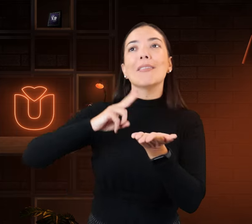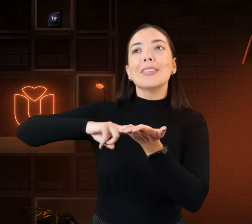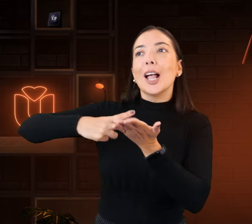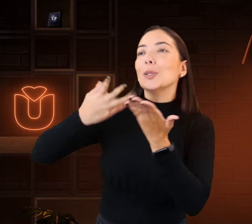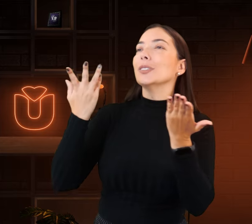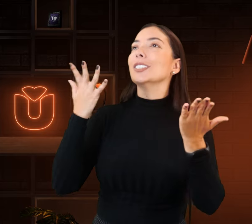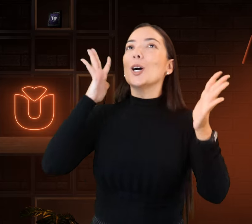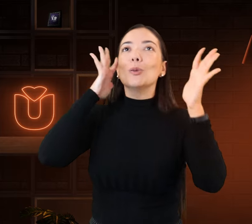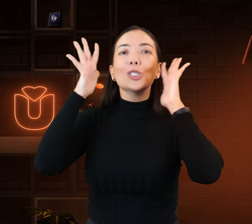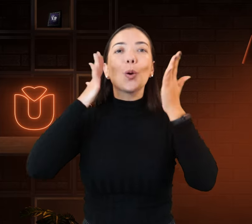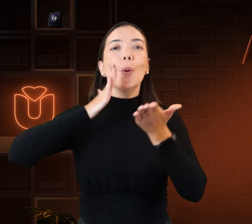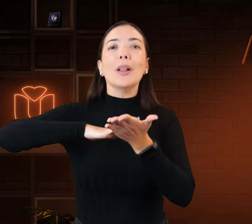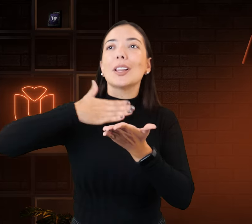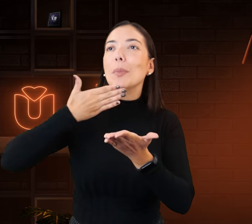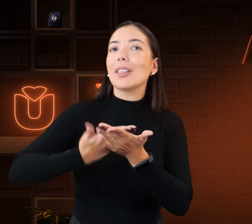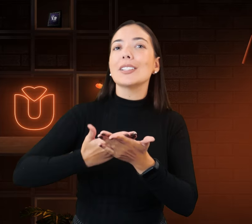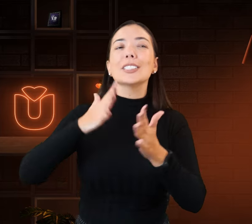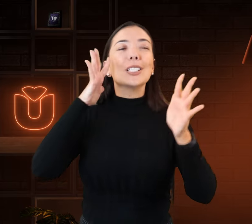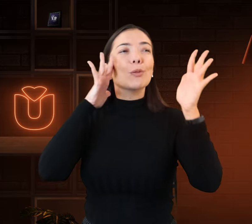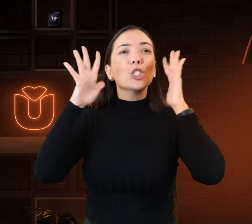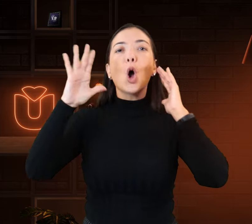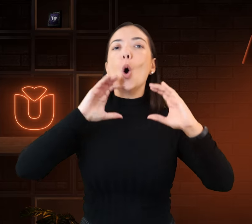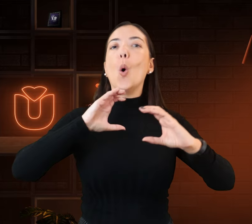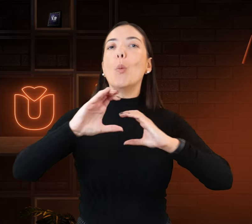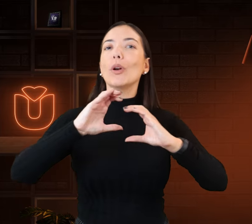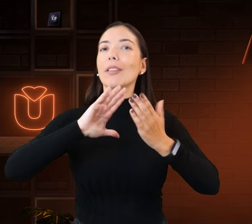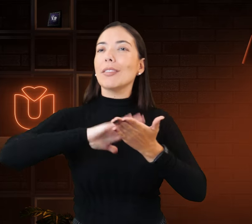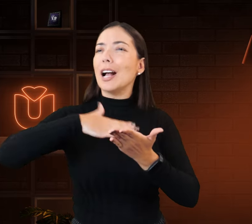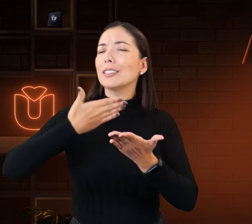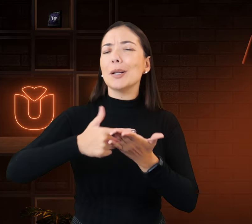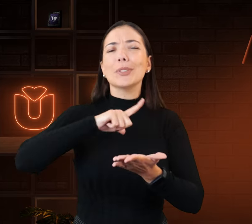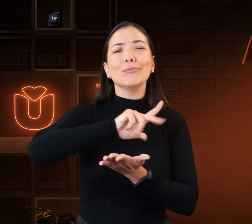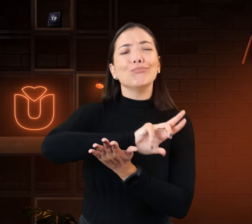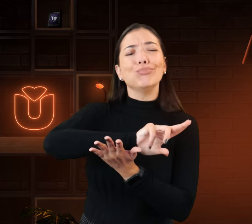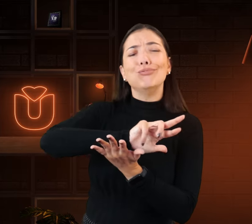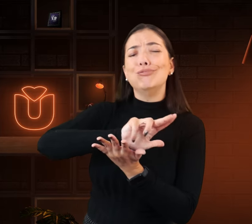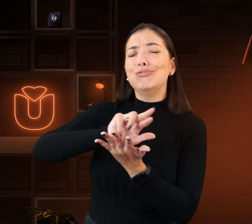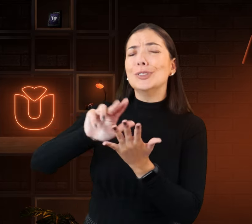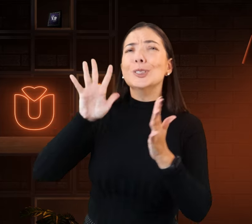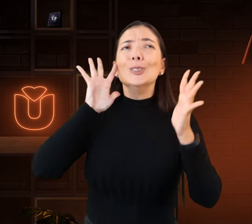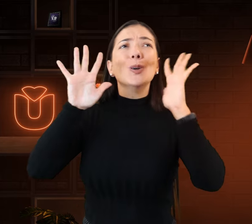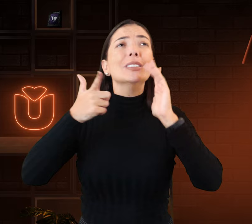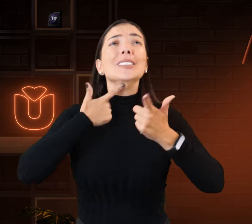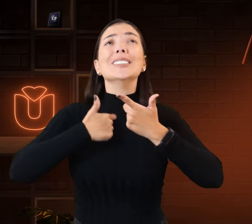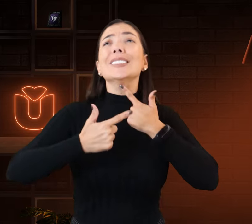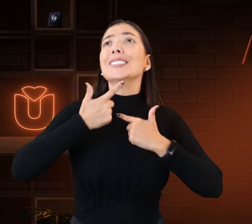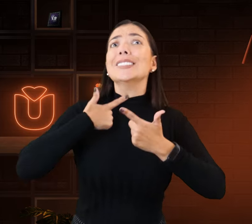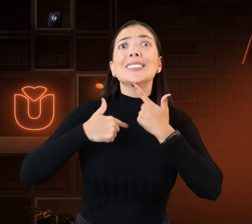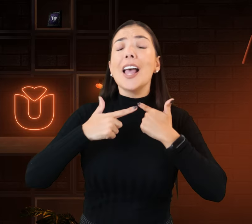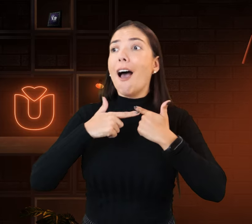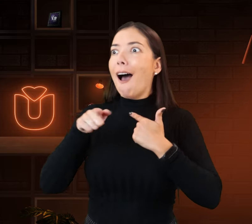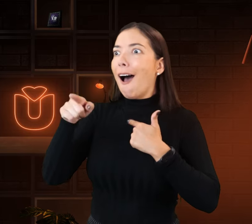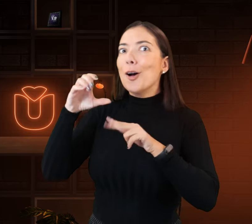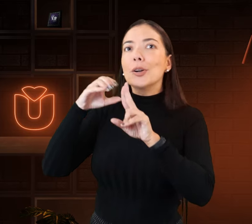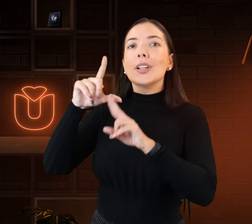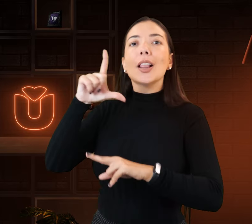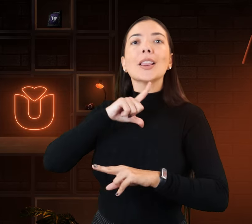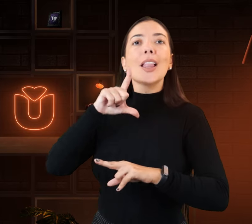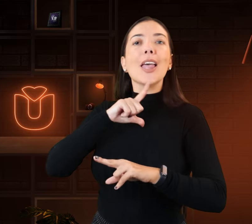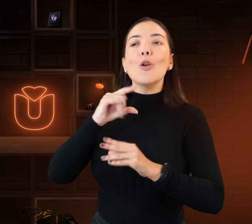tradutor, intérprete, para se comunicar, enfim. Gostaria tanto de fazer isso, a Uníntese